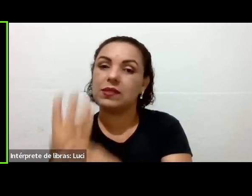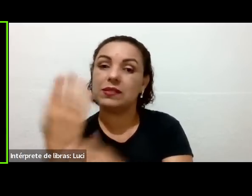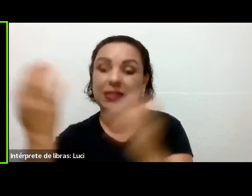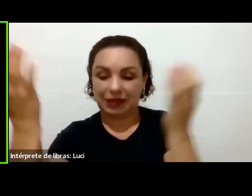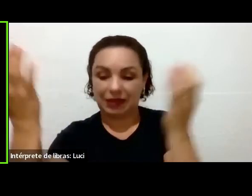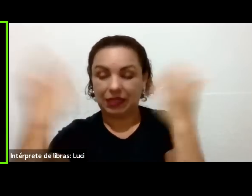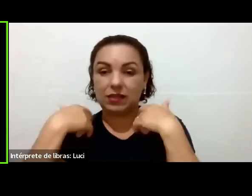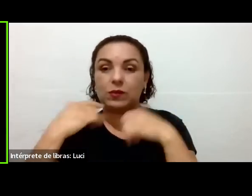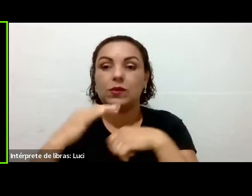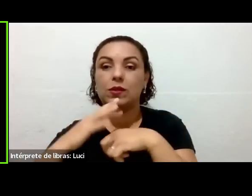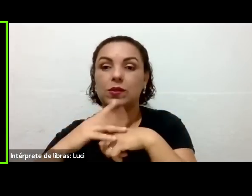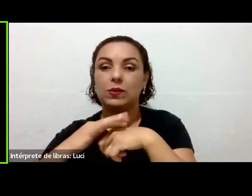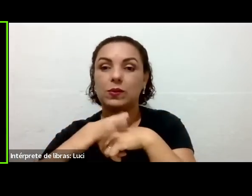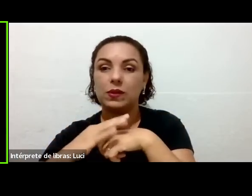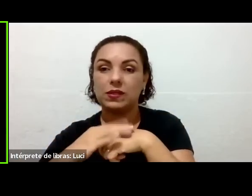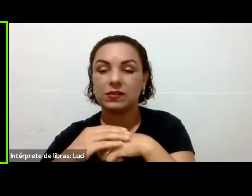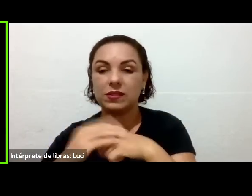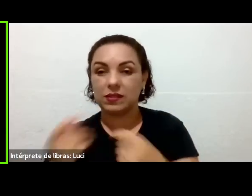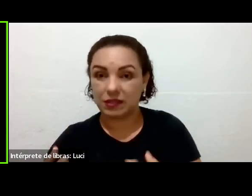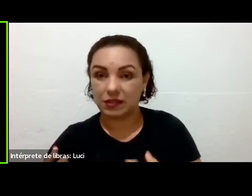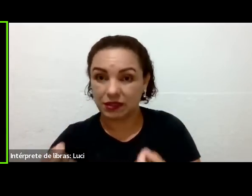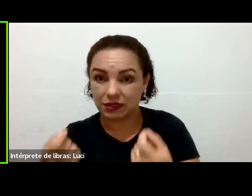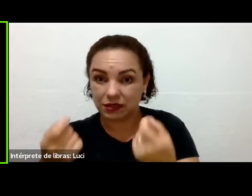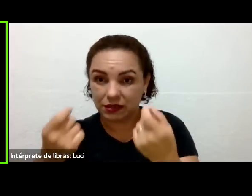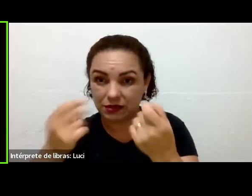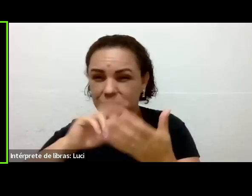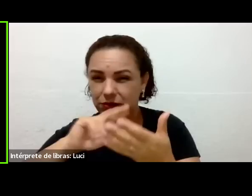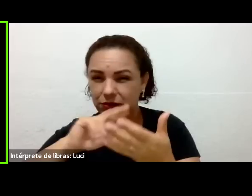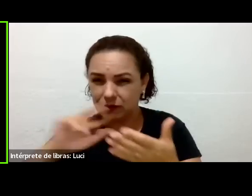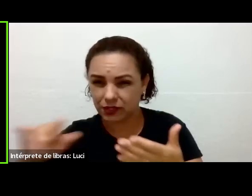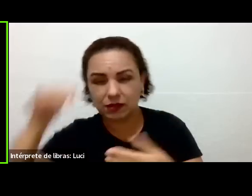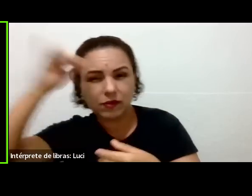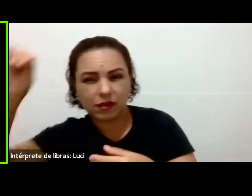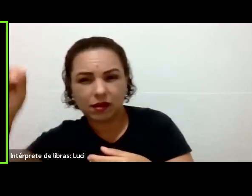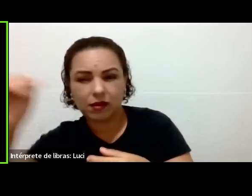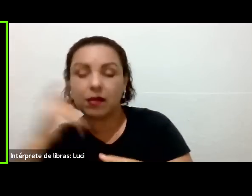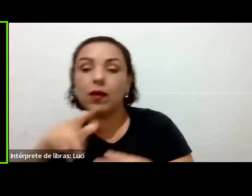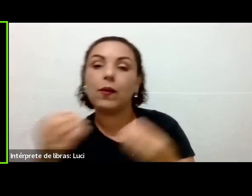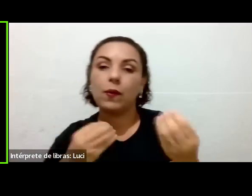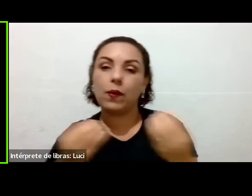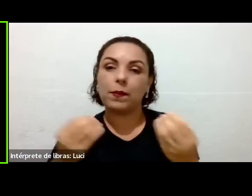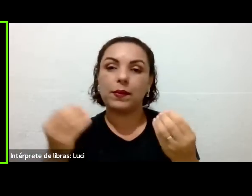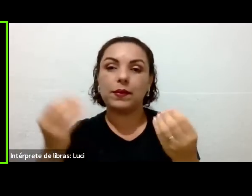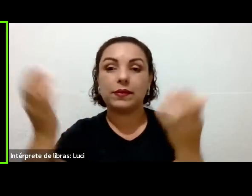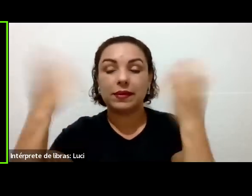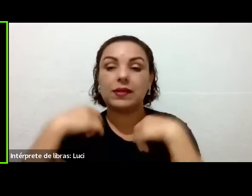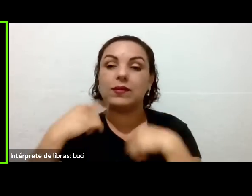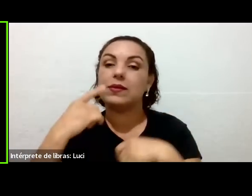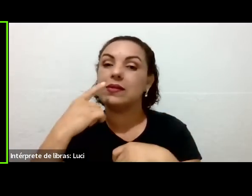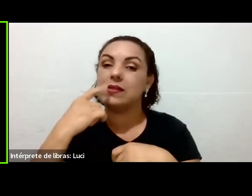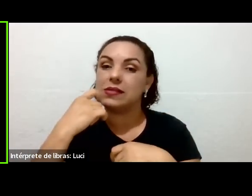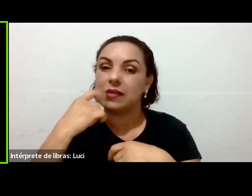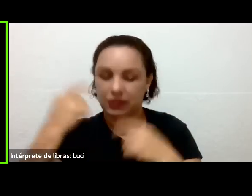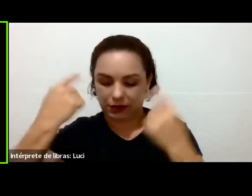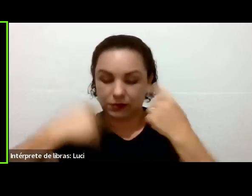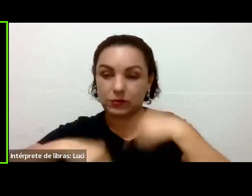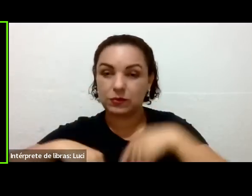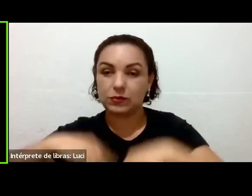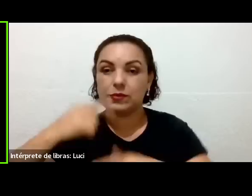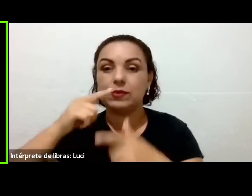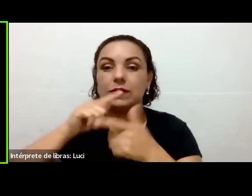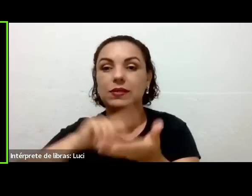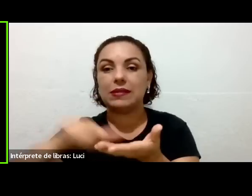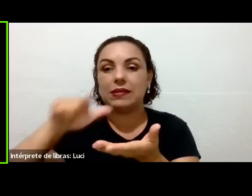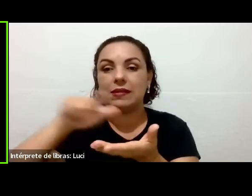hoje que pra você evitar o câncer, você tem que ter um ambiente limpo. a sua mãe,